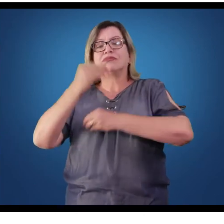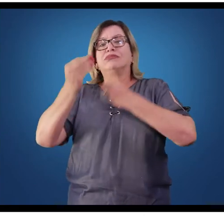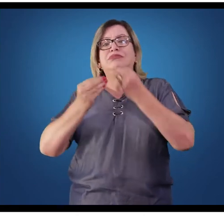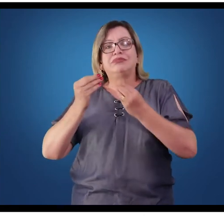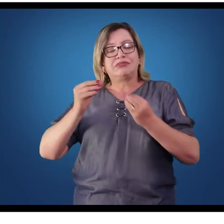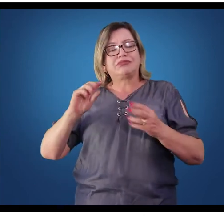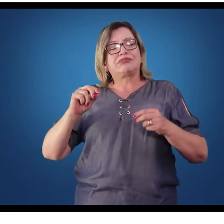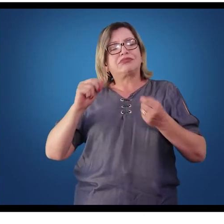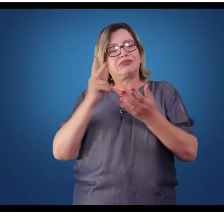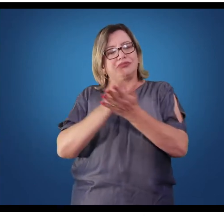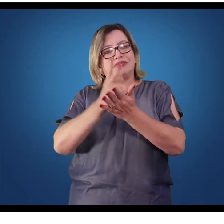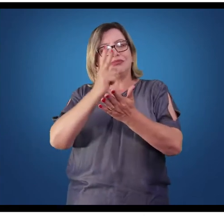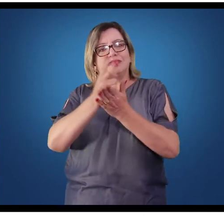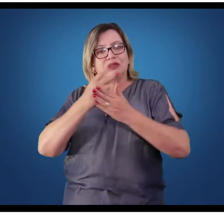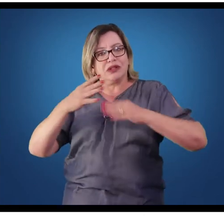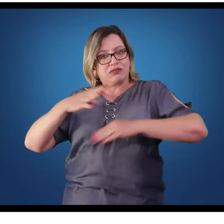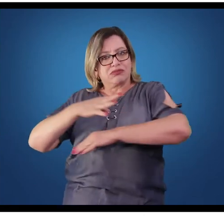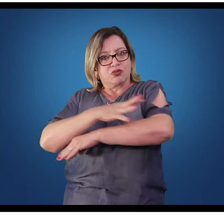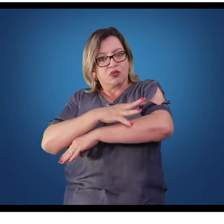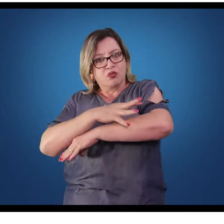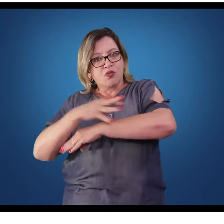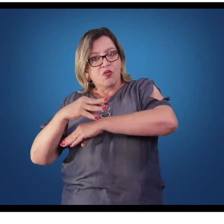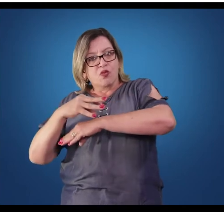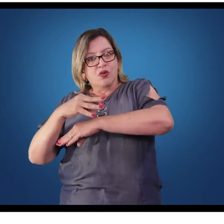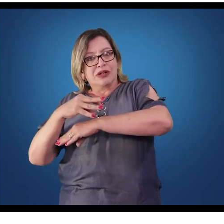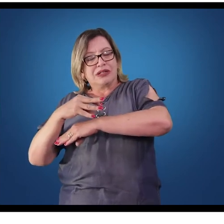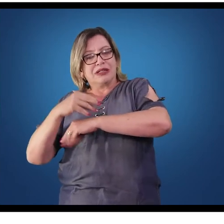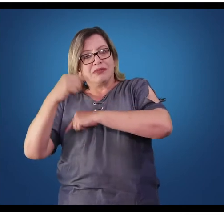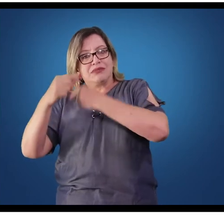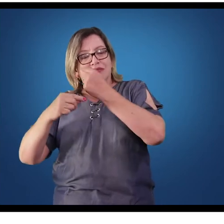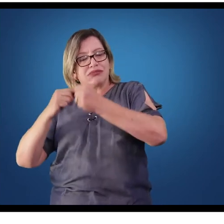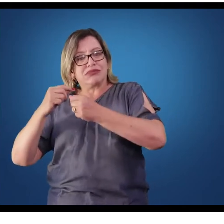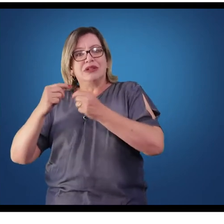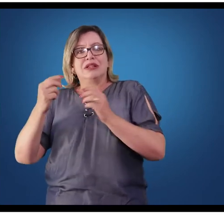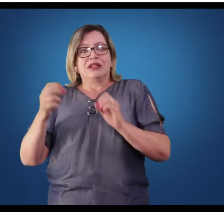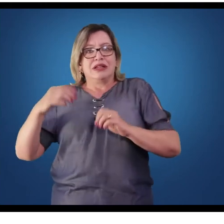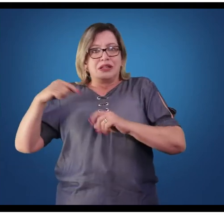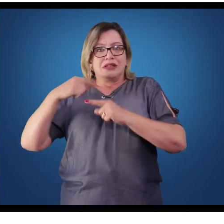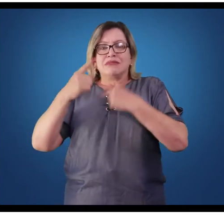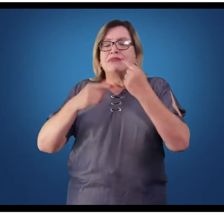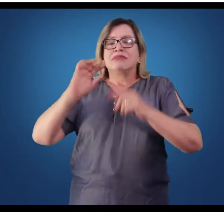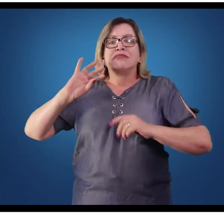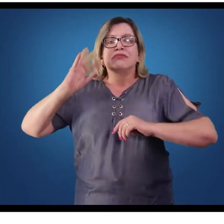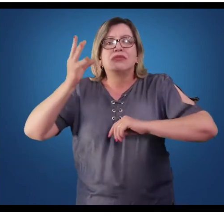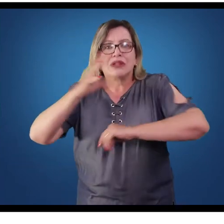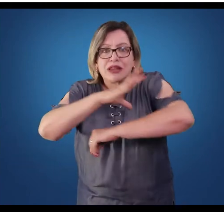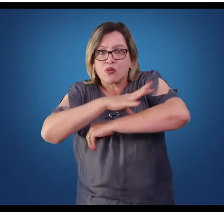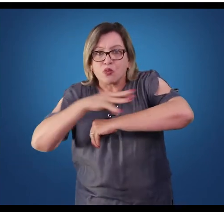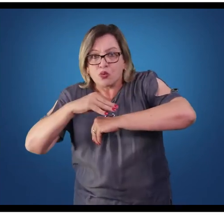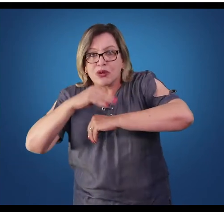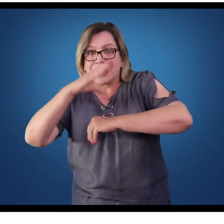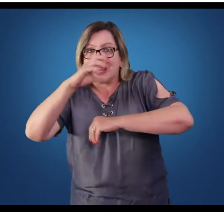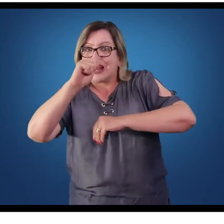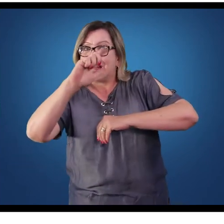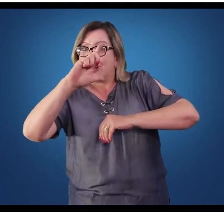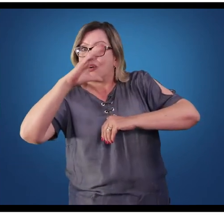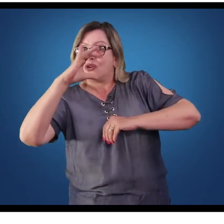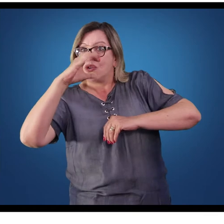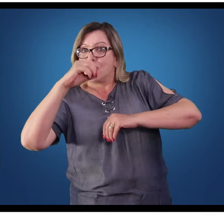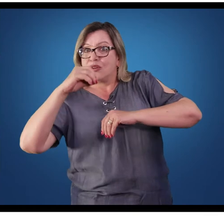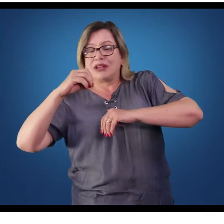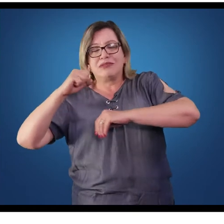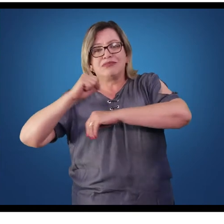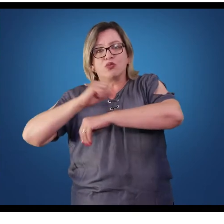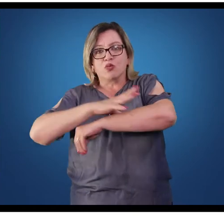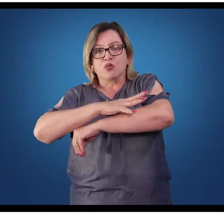liberação de energia, contração muscular. E, de certa forma, posteriormente à retirada do cálcio, teremos, então, o